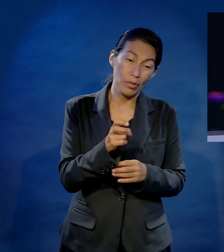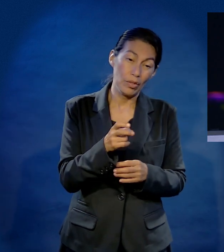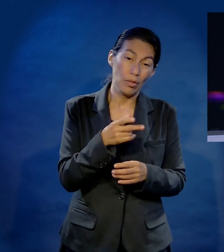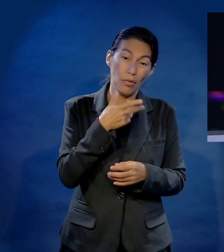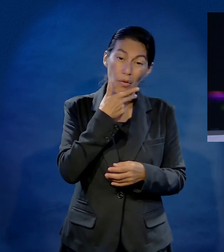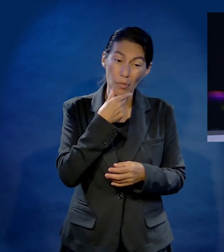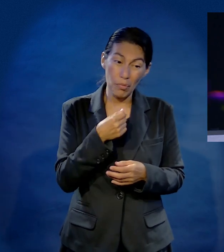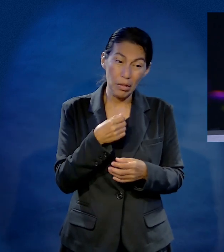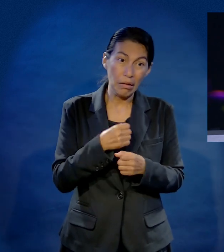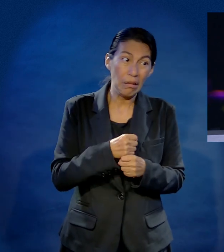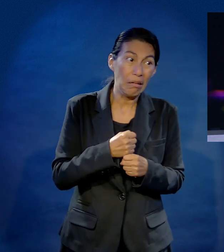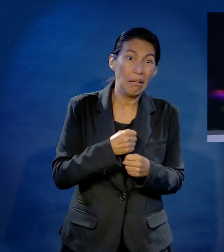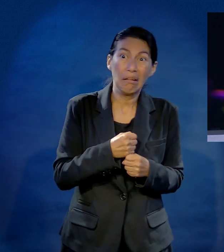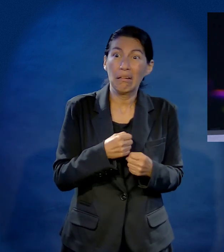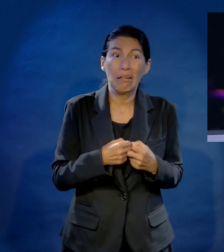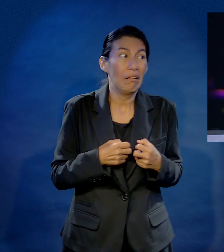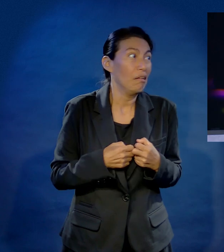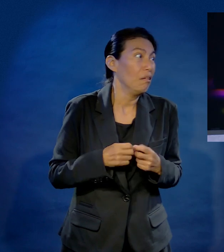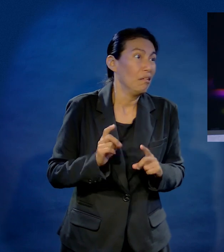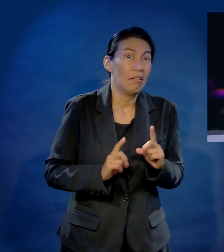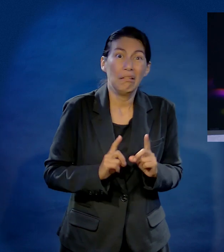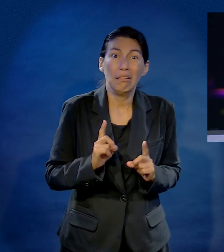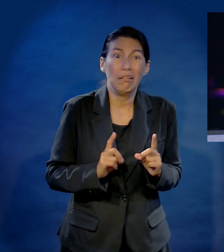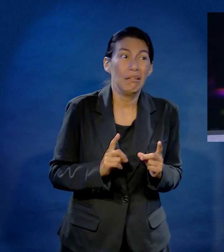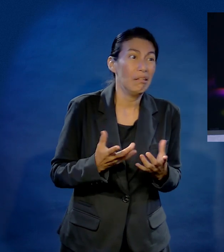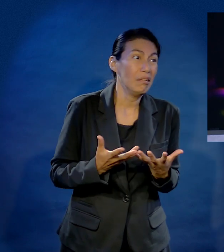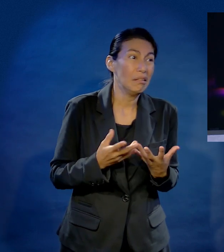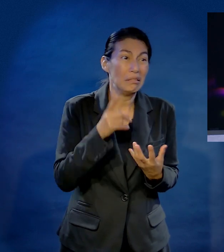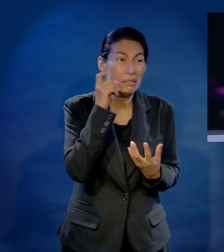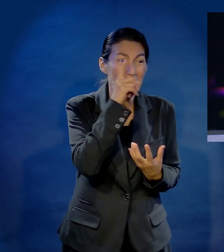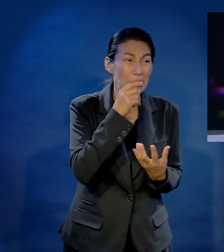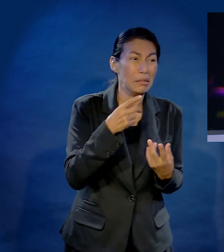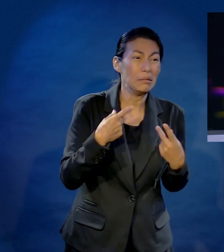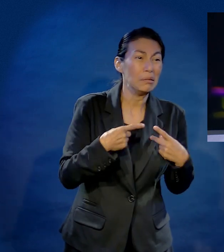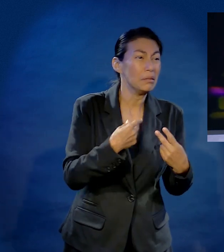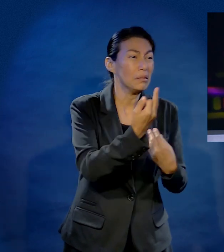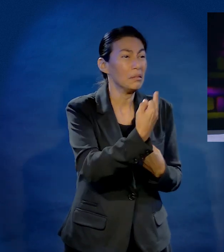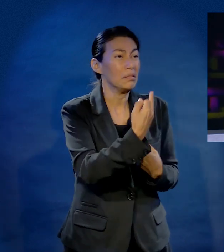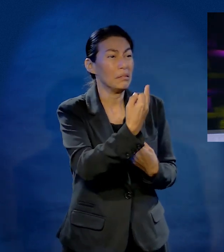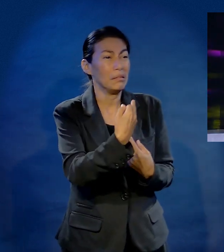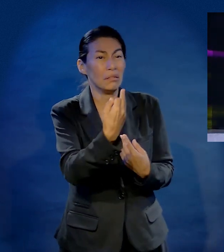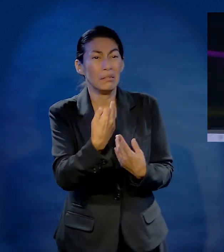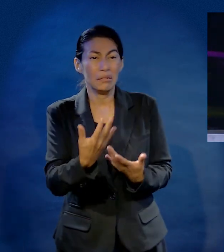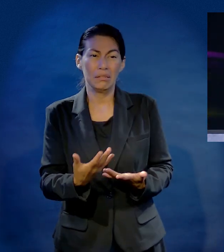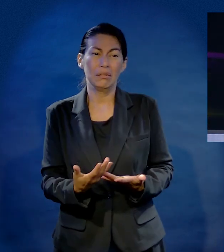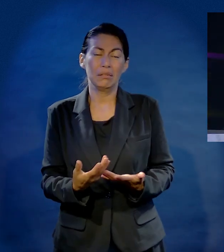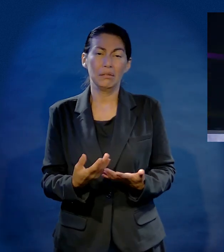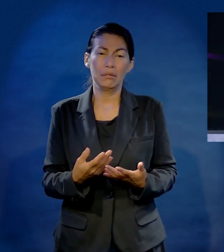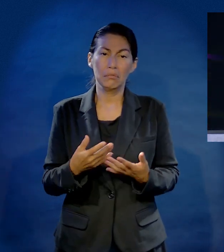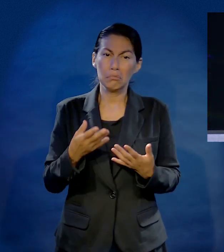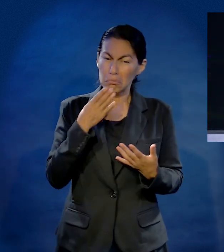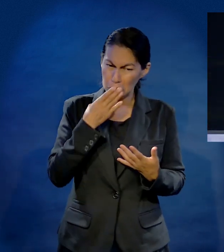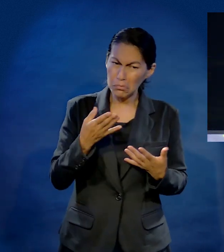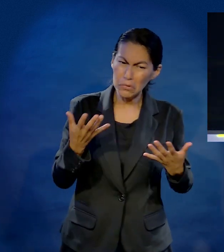Entonces, cargado a ese lado, probablemente el muchacho va a crecer con mucha inseguridad, con mucha necesidad de aprobación de otras personas.